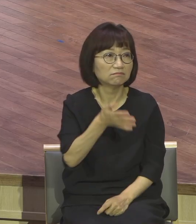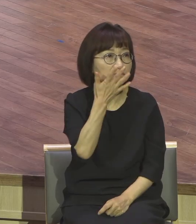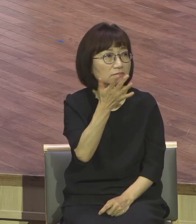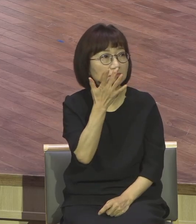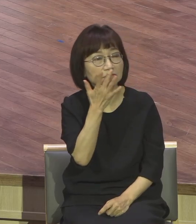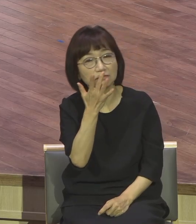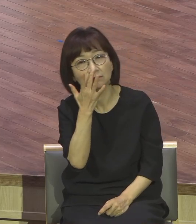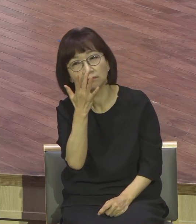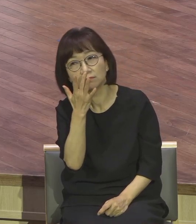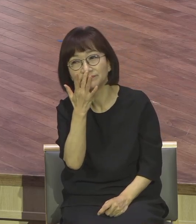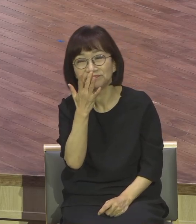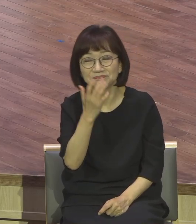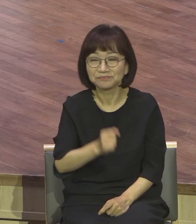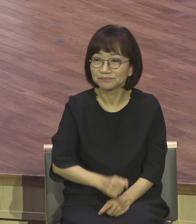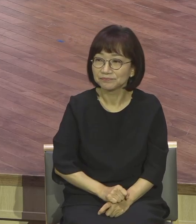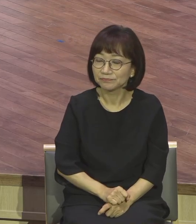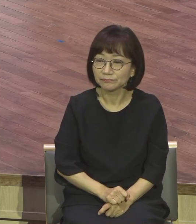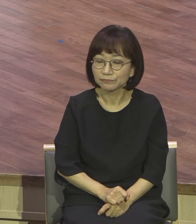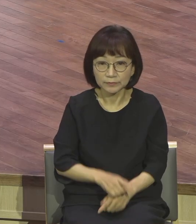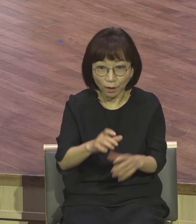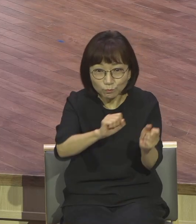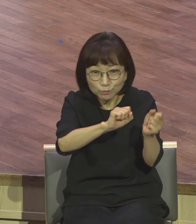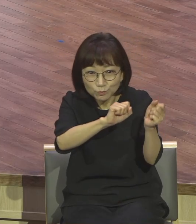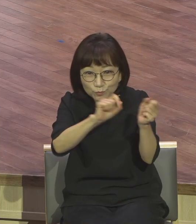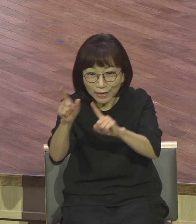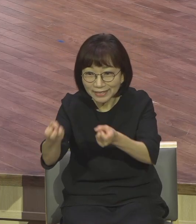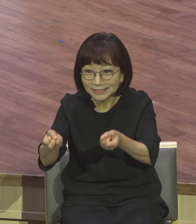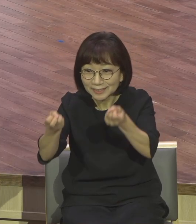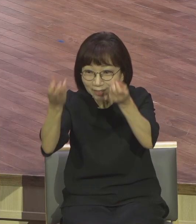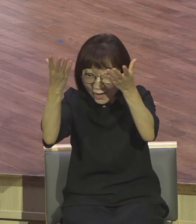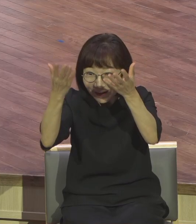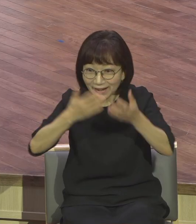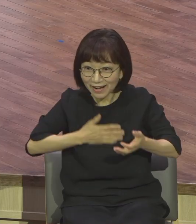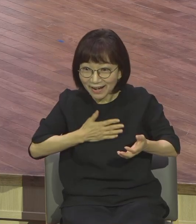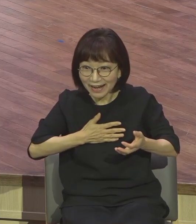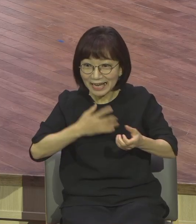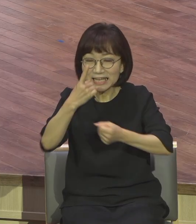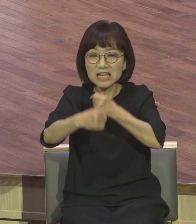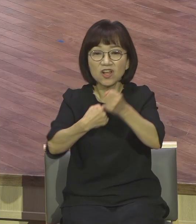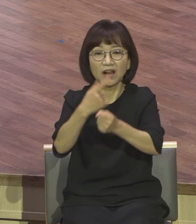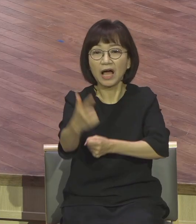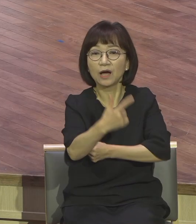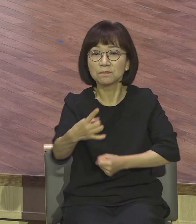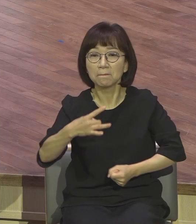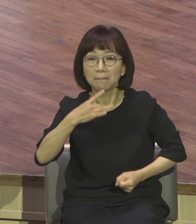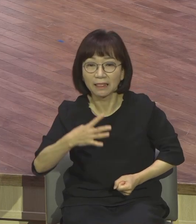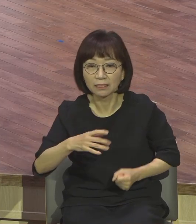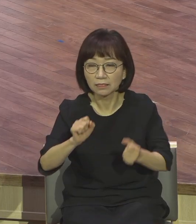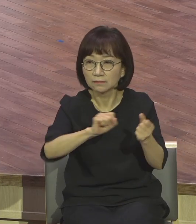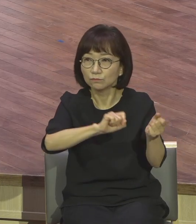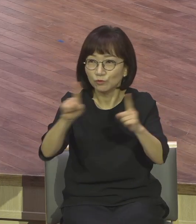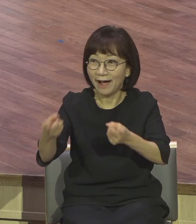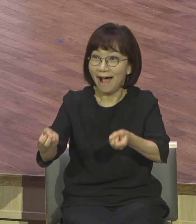부활주의만 느끼고 평상시에는 부활신앙을 놓치고 산다는 것이 문제예요.